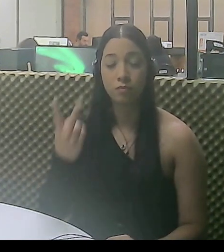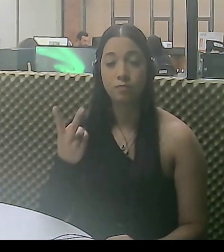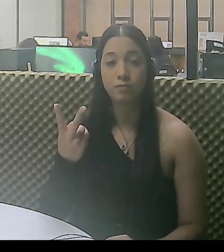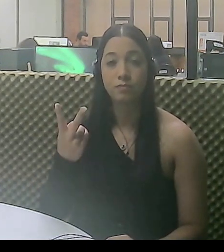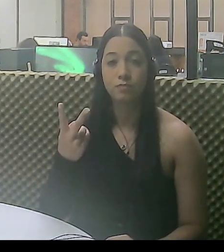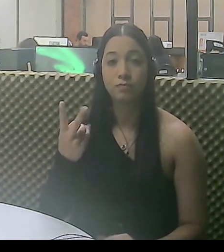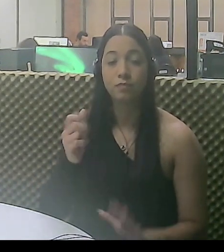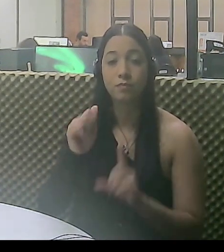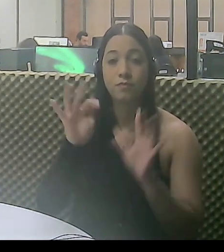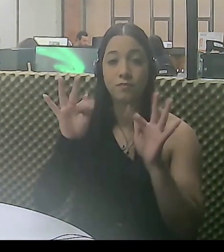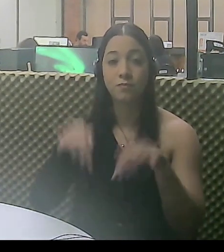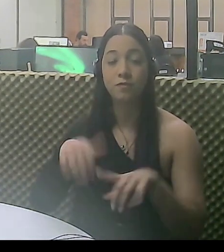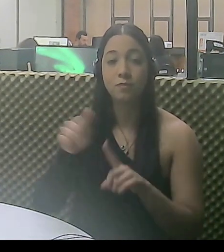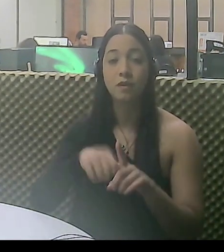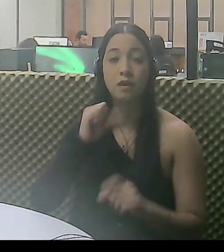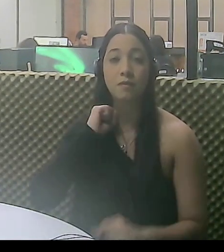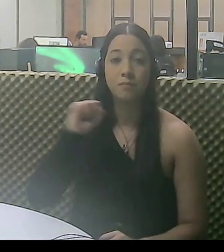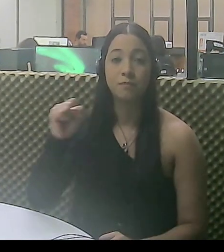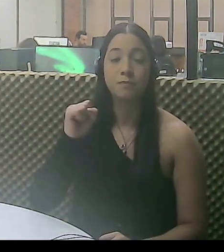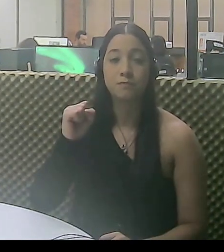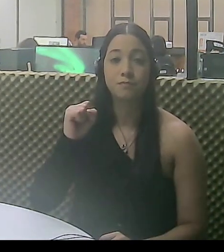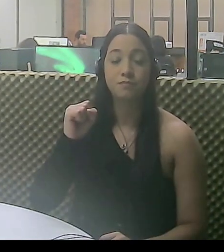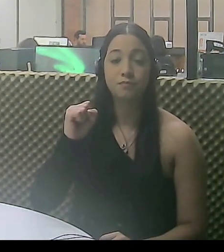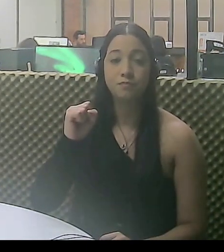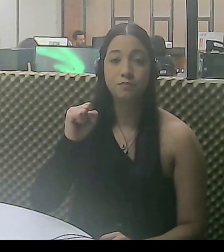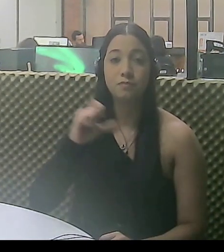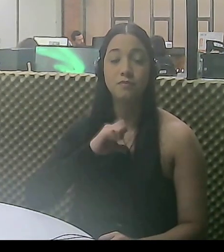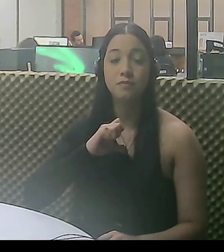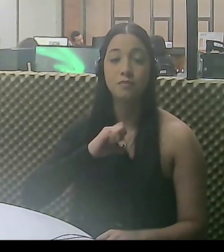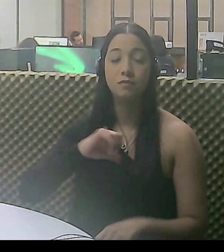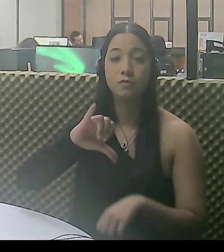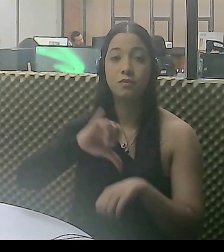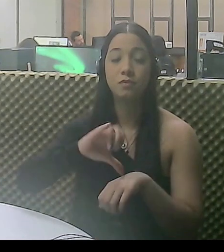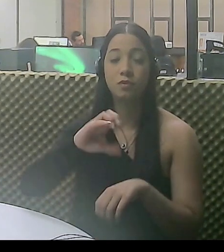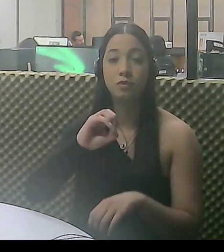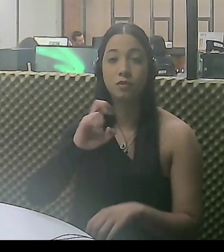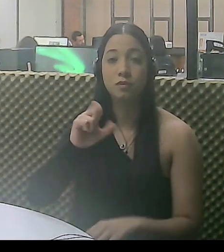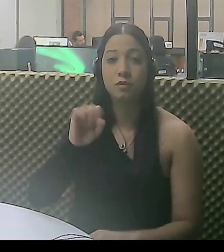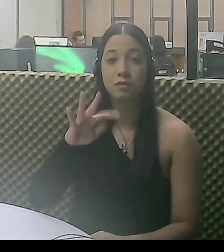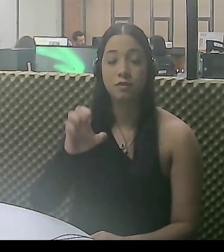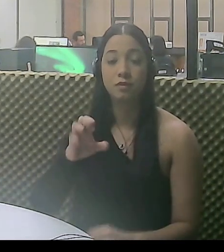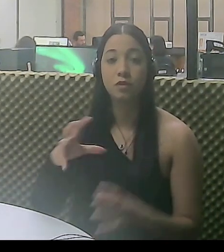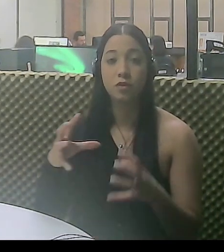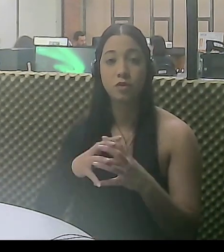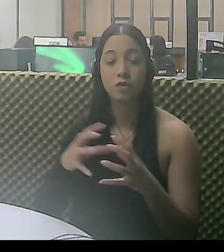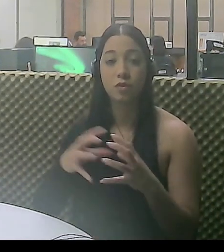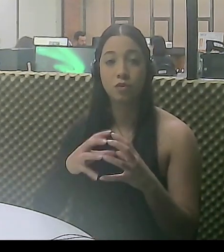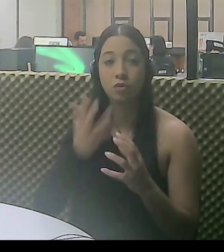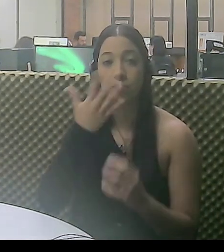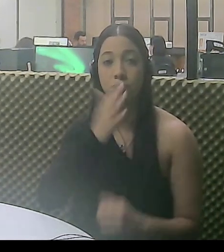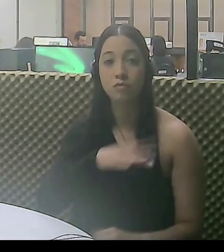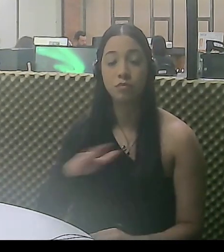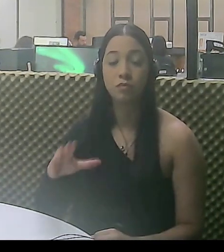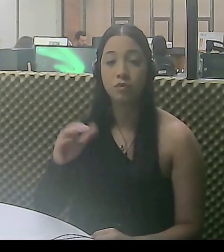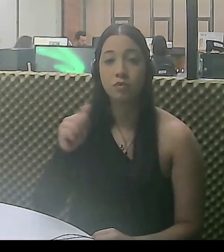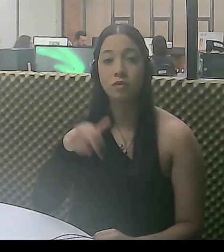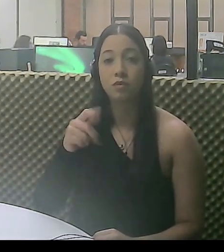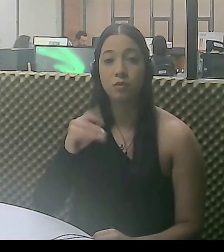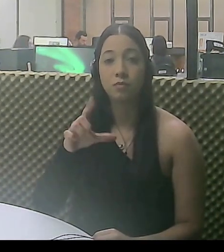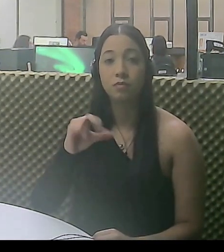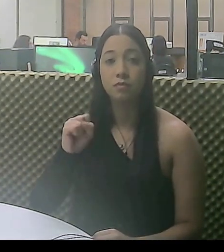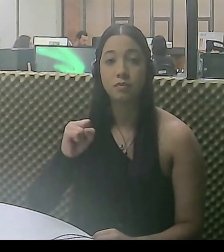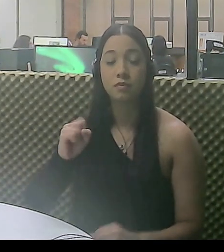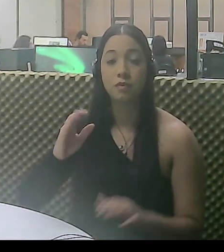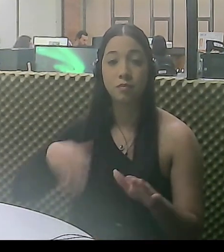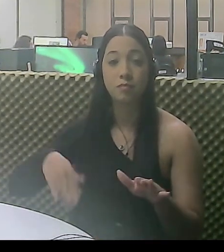No fim de abril, Vicente França disputou o Torneio Centro-Oeste de Clubes Infantil Assênio, em Anápolis, onde nadou em